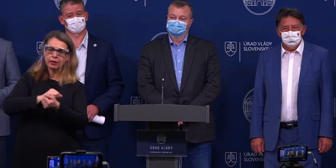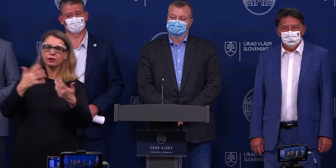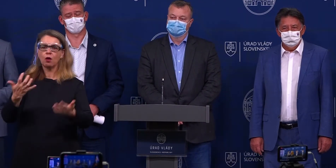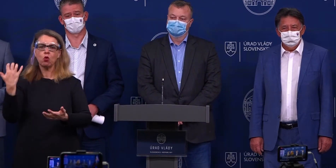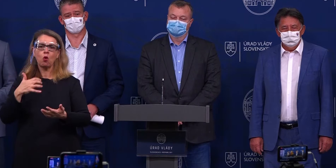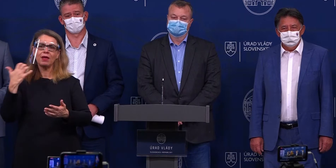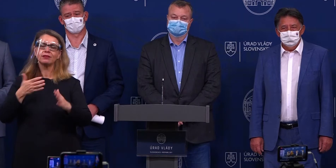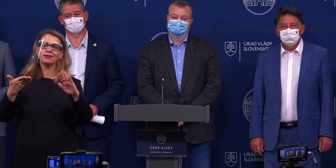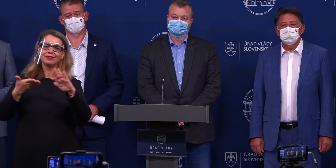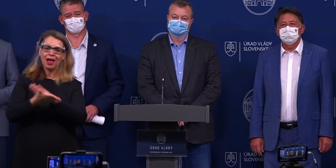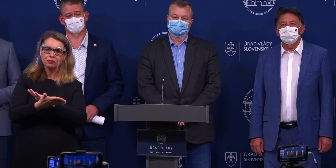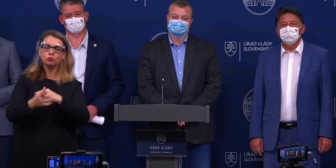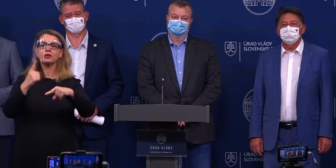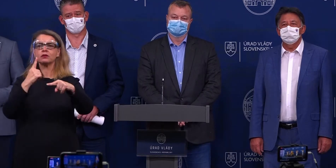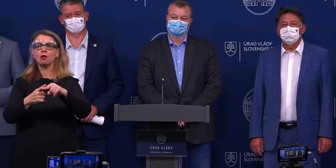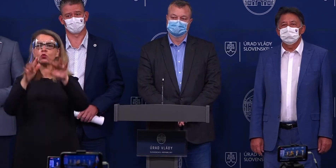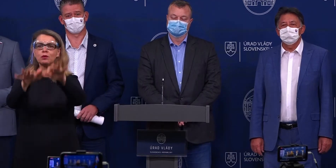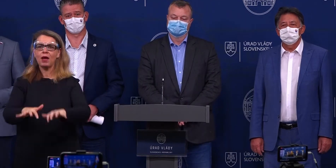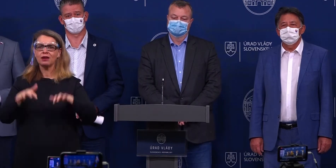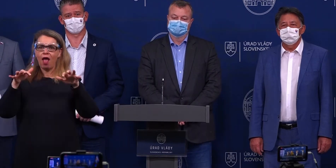zastupiteľstva a prípadne aj parlament. Ďakujem.